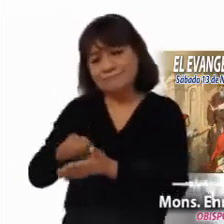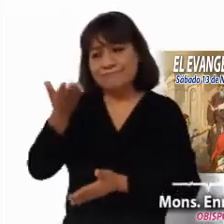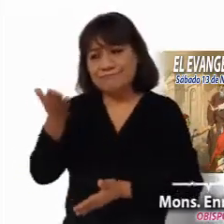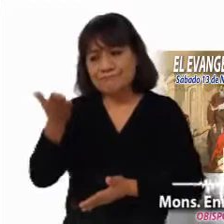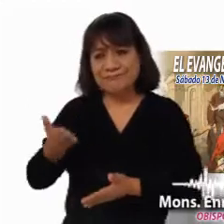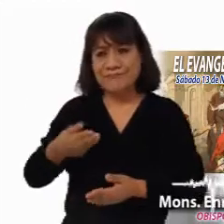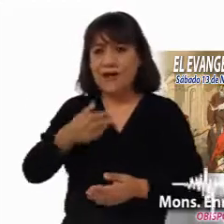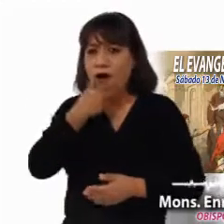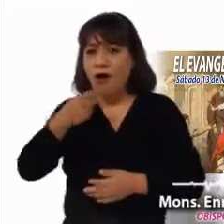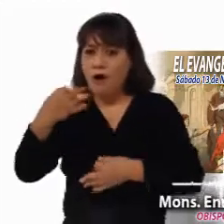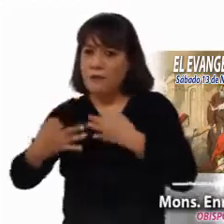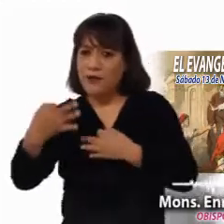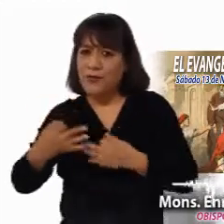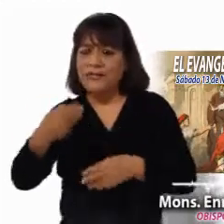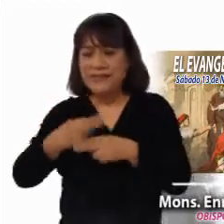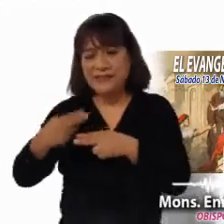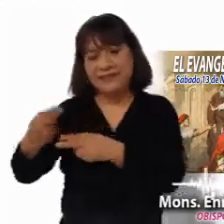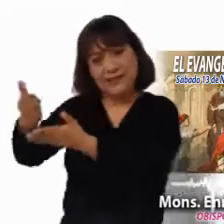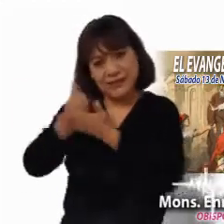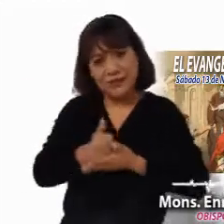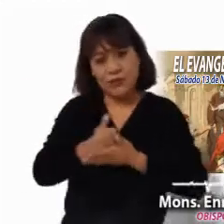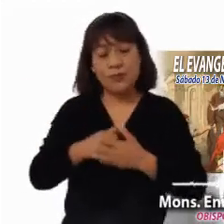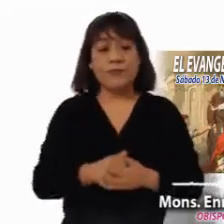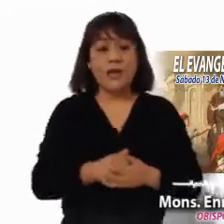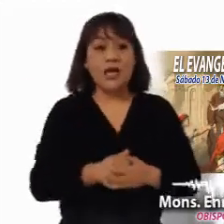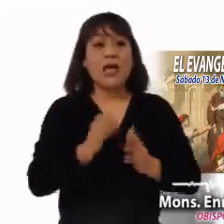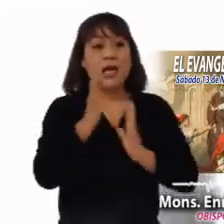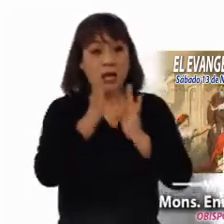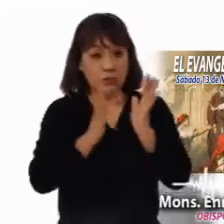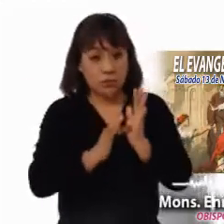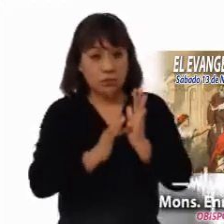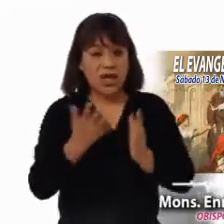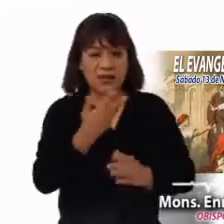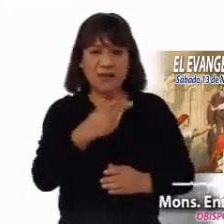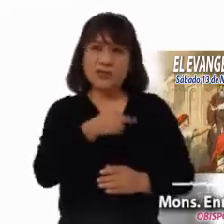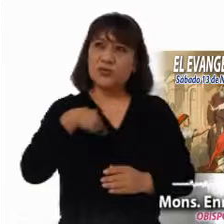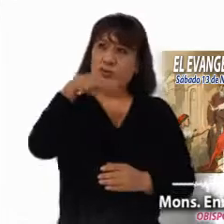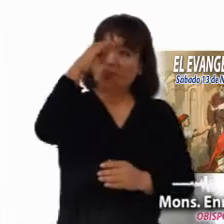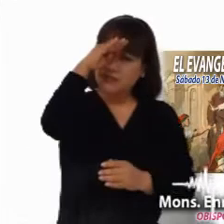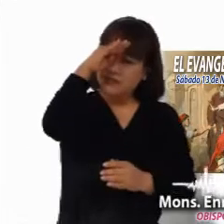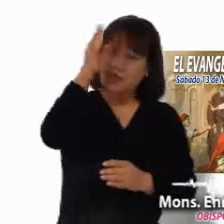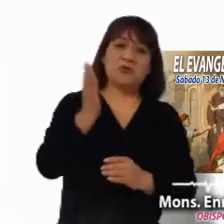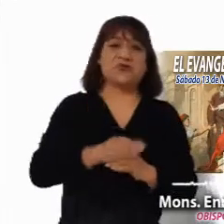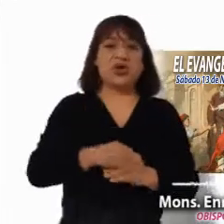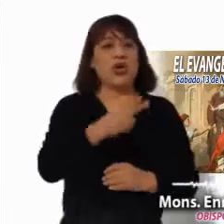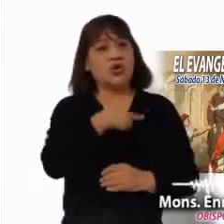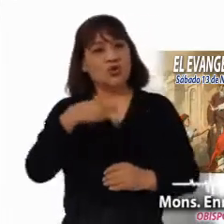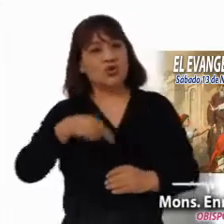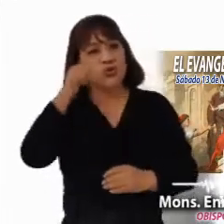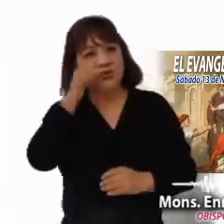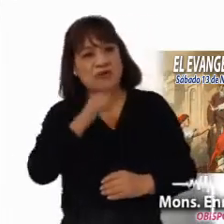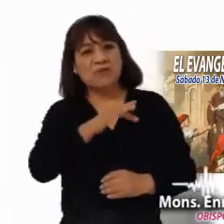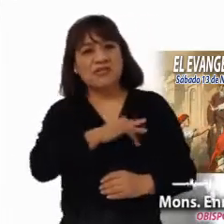petición. Jesús nos hace recordar que nosotros, en una u otra forma, también nos hemos